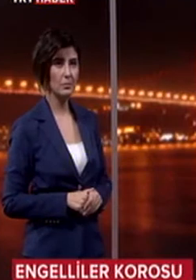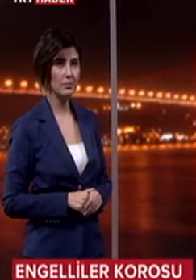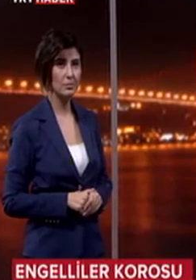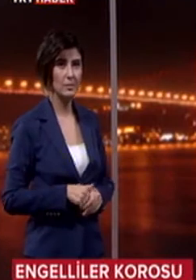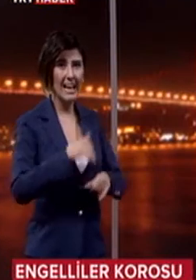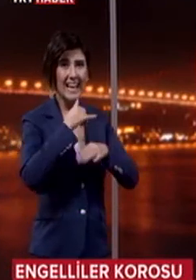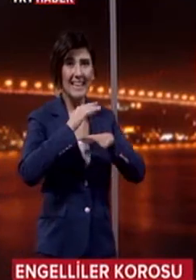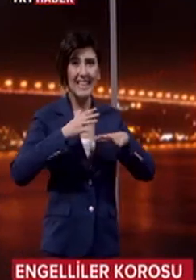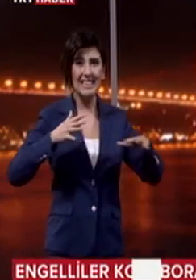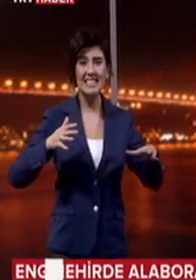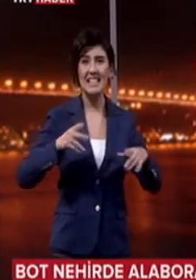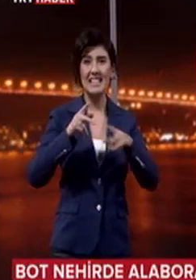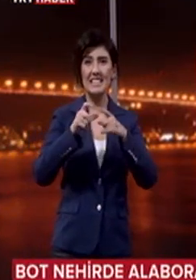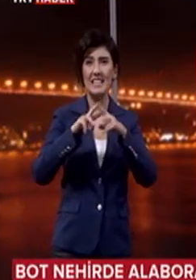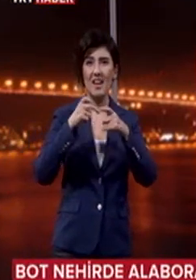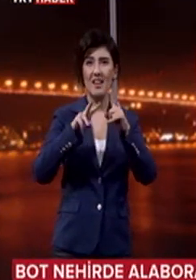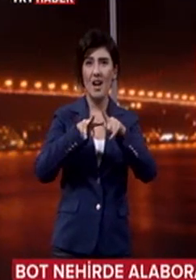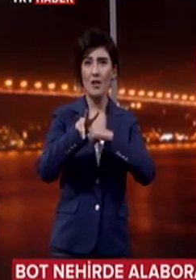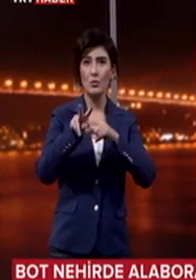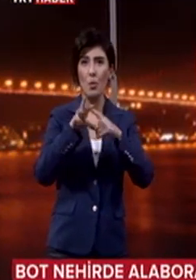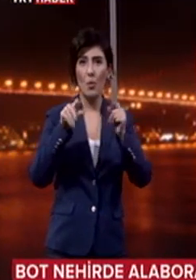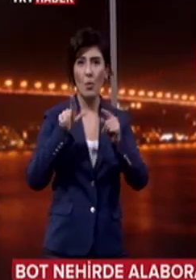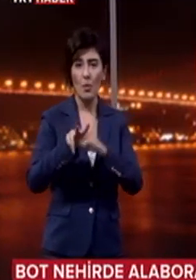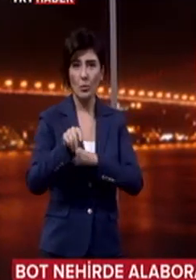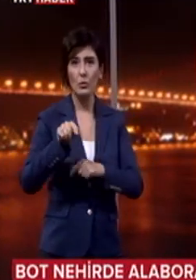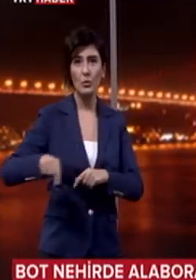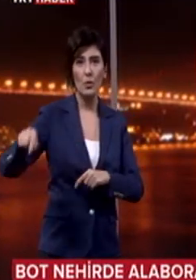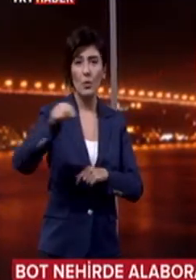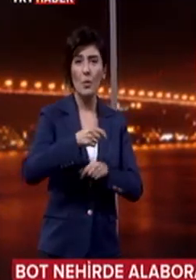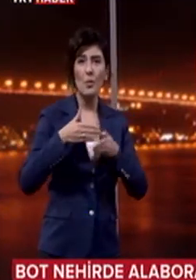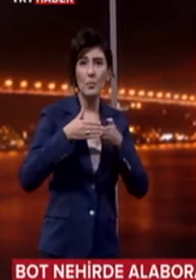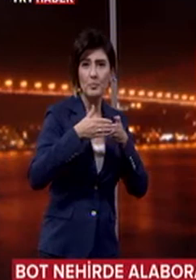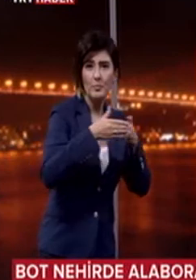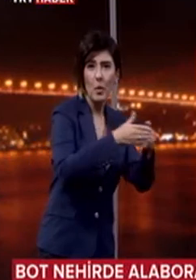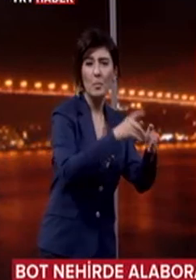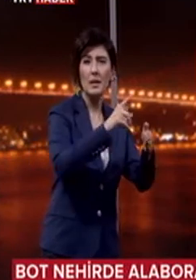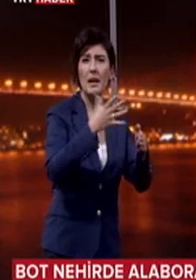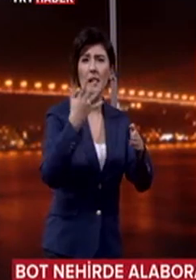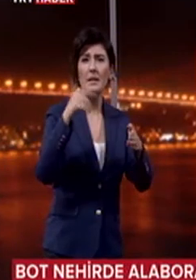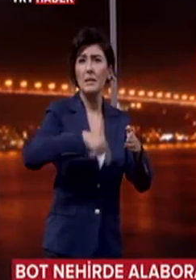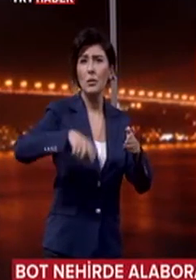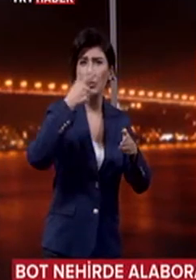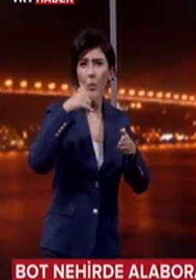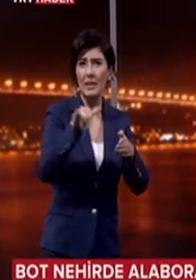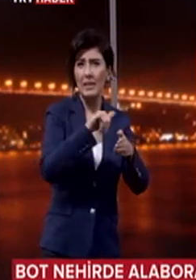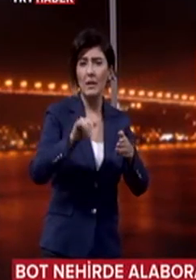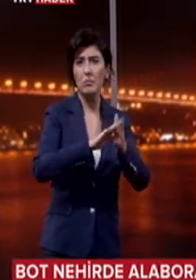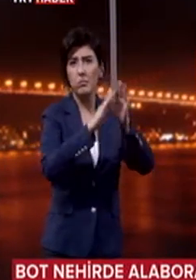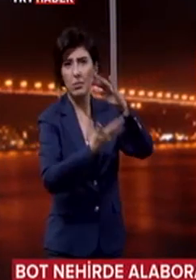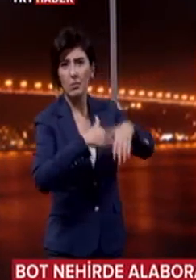Denizli'nin Sarayköy ilçesinde Büyük Menderes Nehri'ne uçulan bot bir süre sonra Karabışköy yakınlarında alakalı oldu. Botta bulunan 3'ü